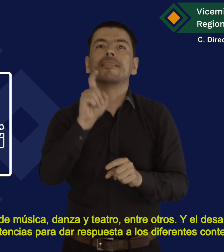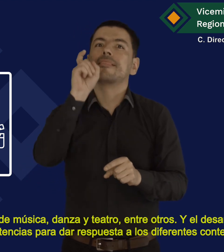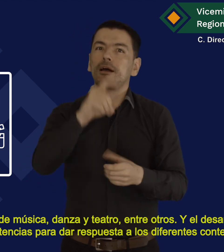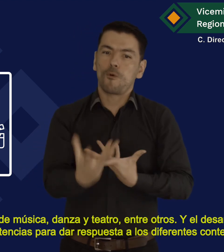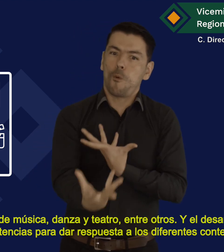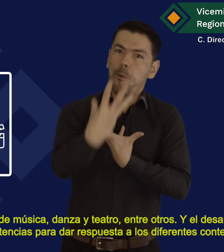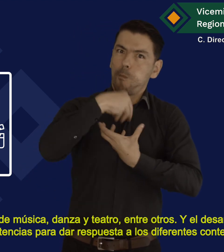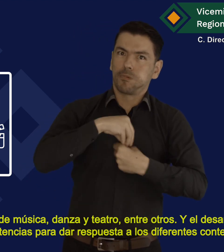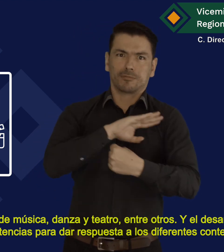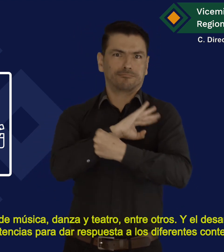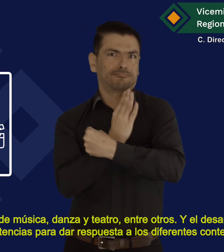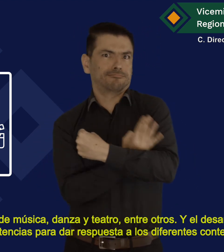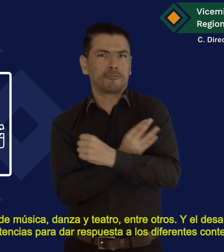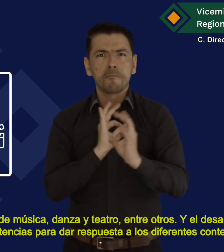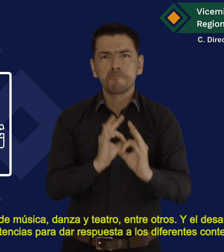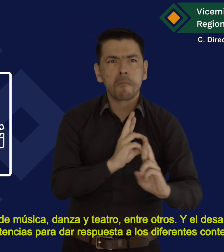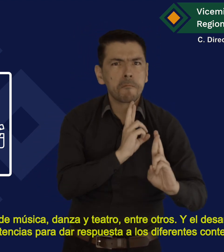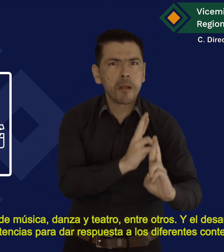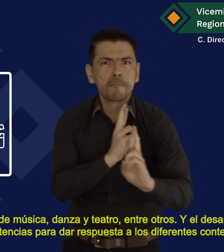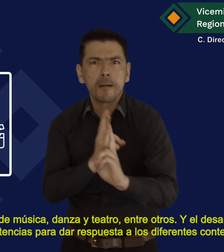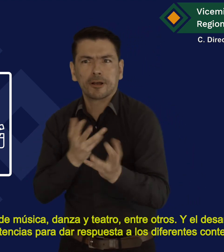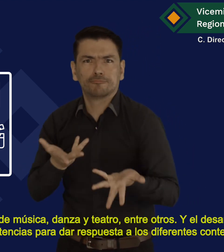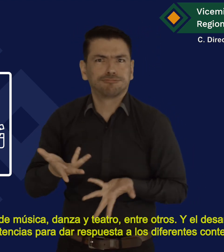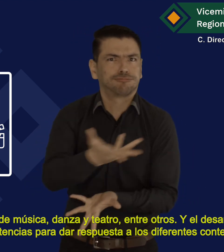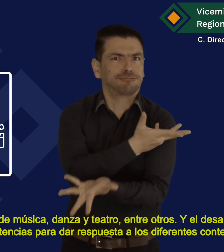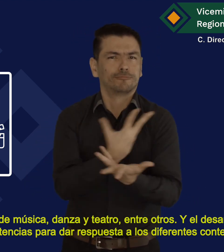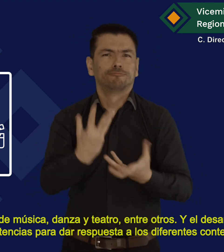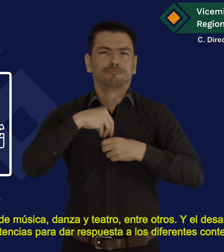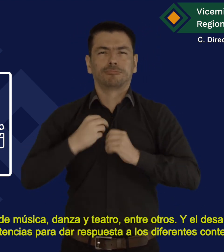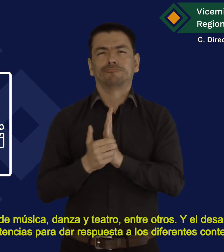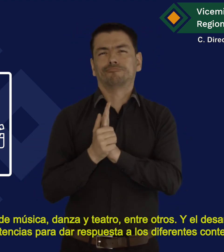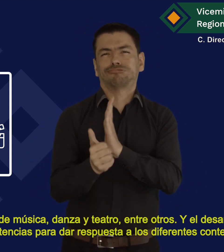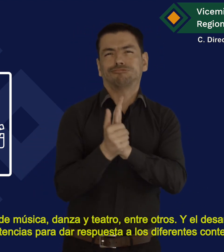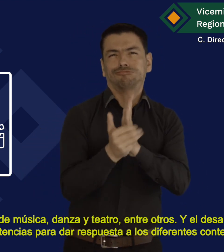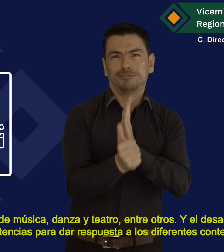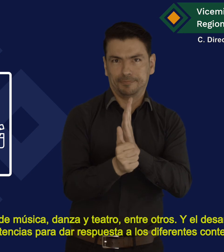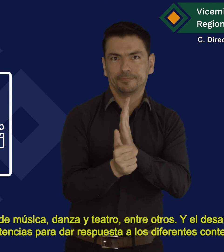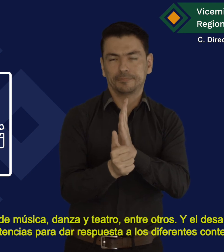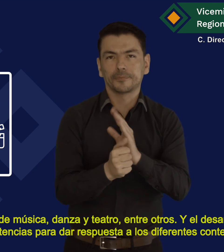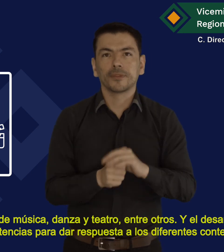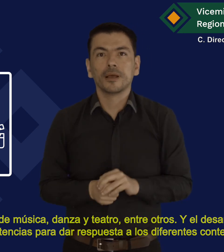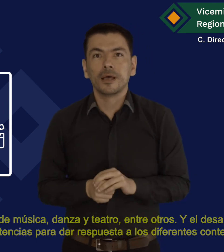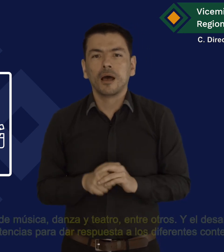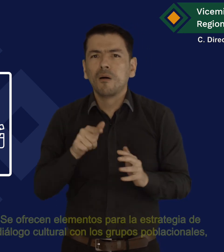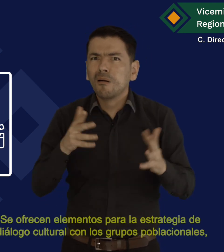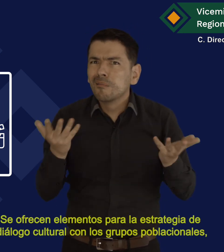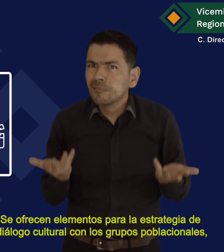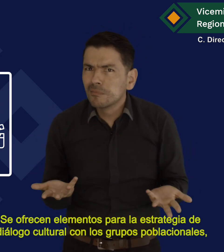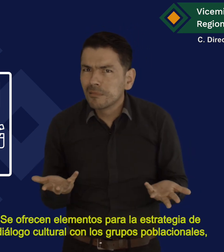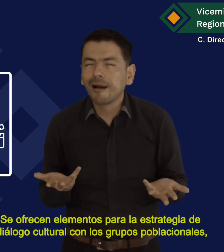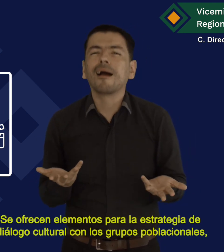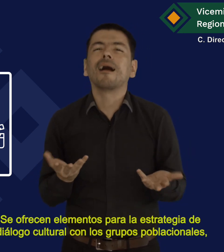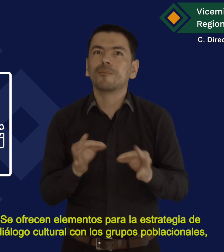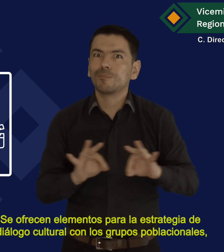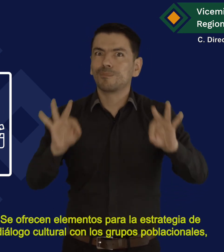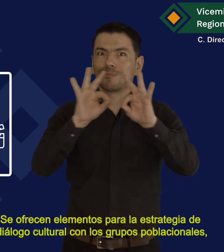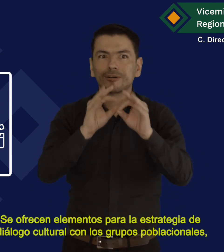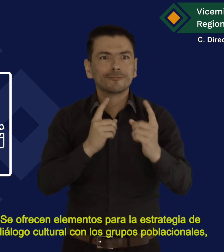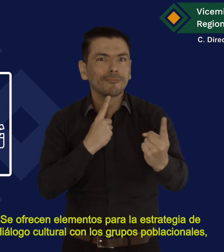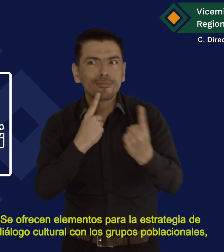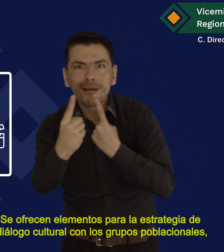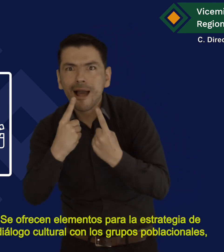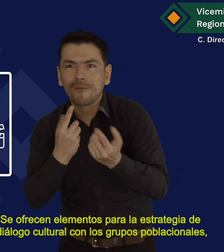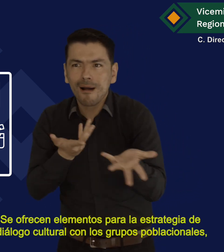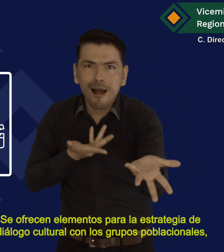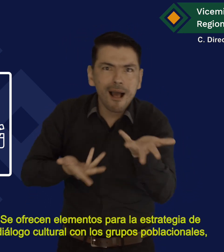Y el desarrollo de competencias para dar respuesta a los diferentes contextos Se ofrecen elementos